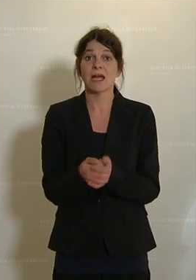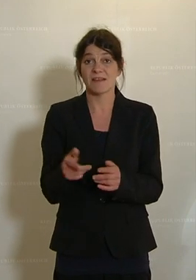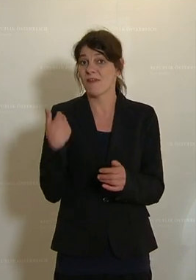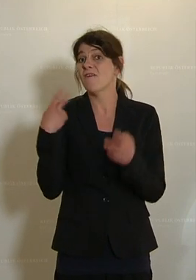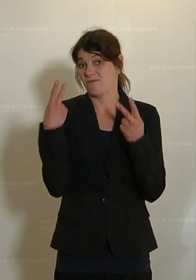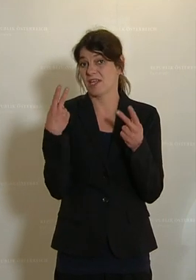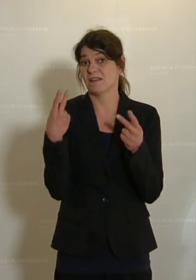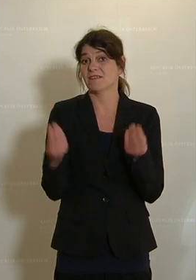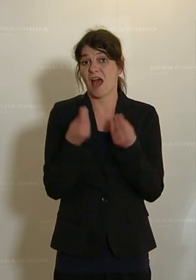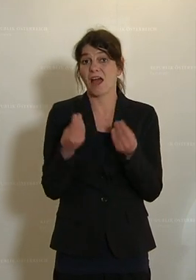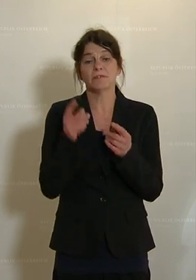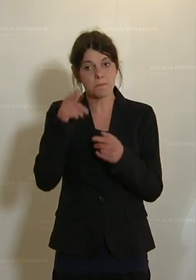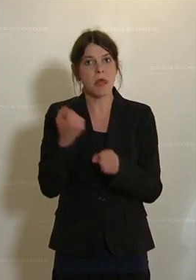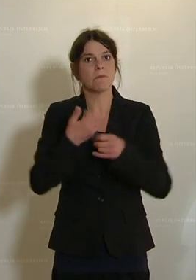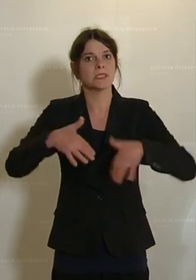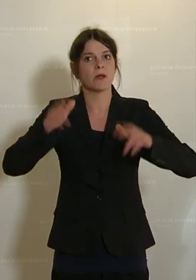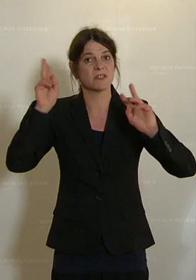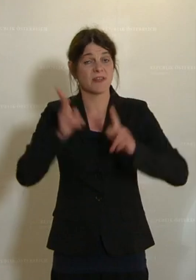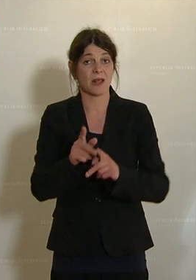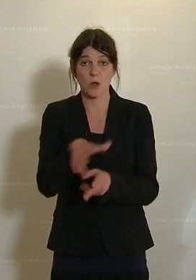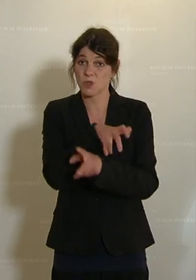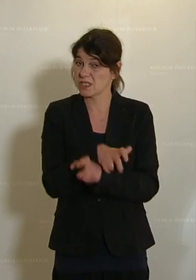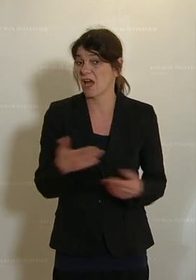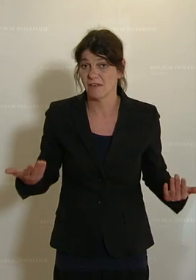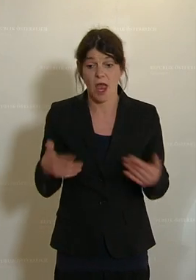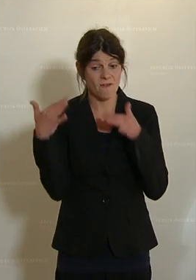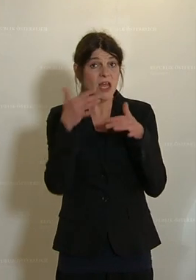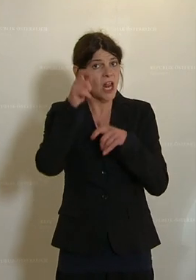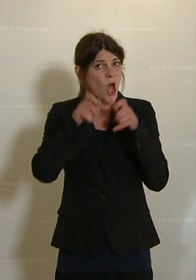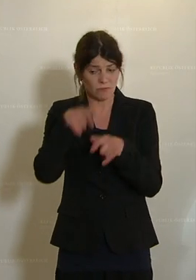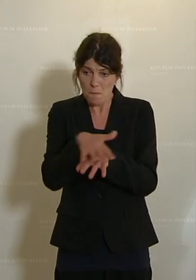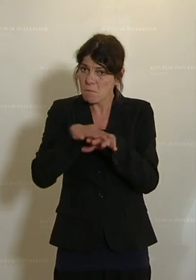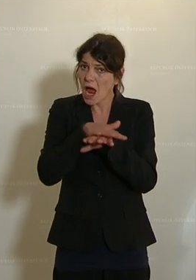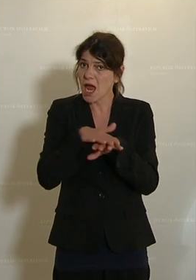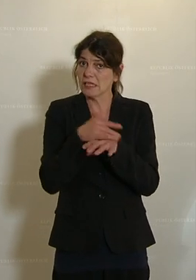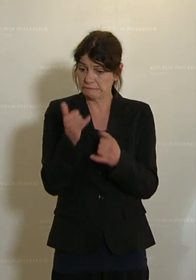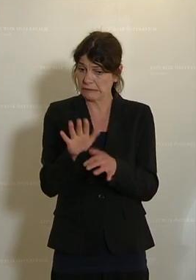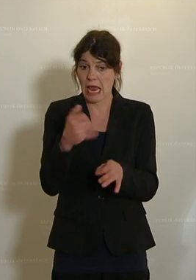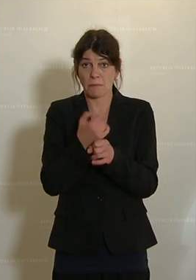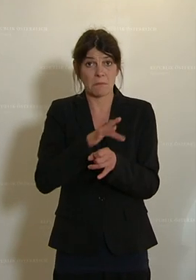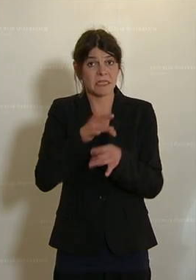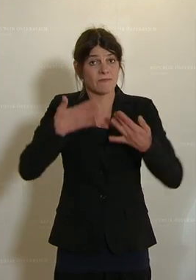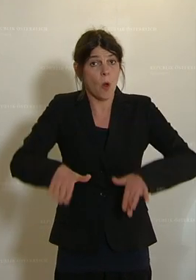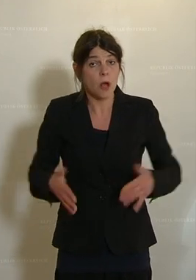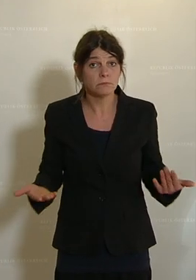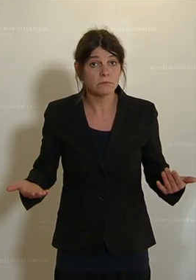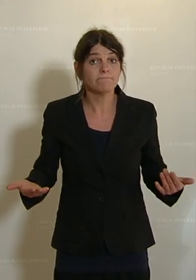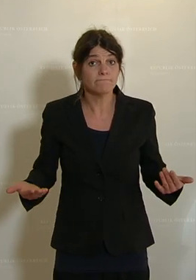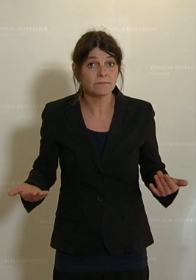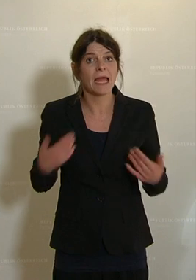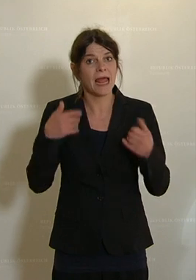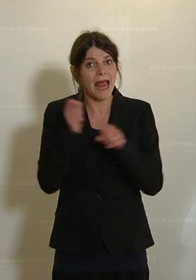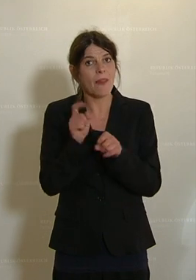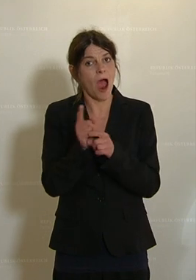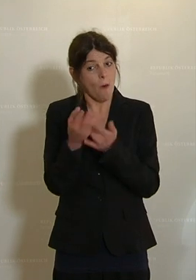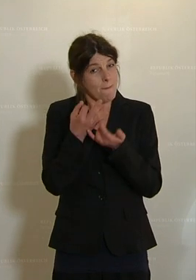der entscheidende Punkt für die Arbeitslosigkeit in Österreich werden, weil wir viele Leute, die in diesen Bereichen jetzt ihre Jobs verloren haben, auch